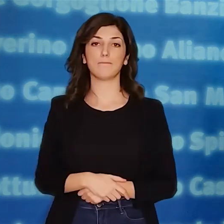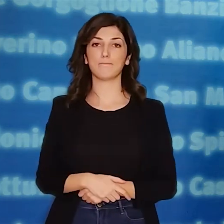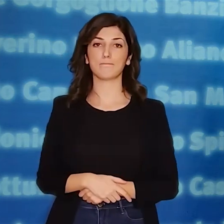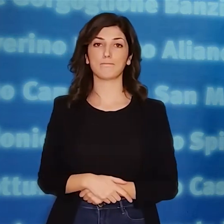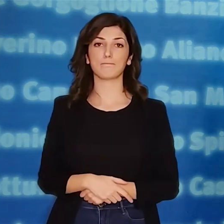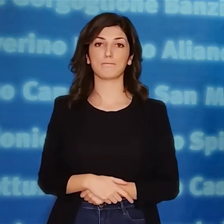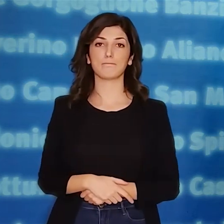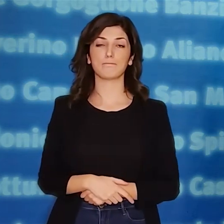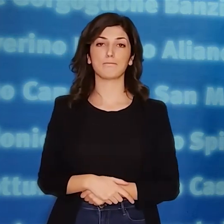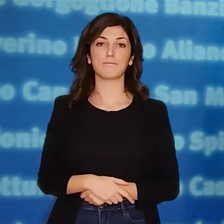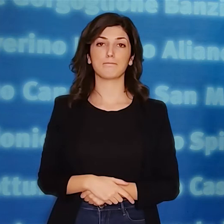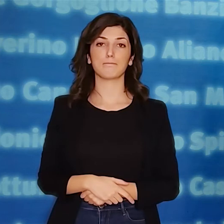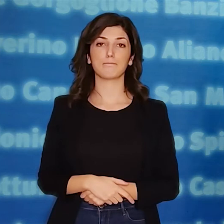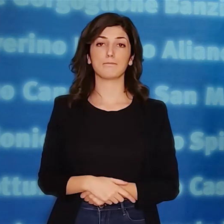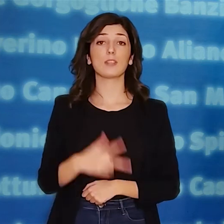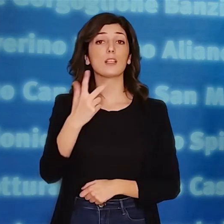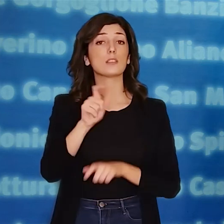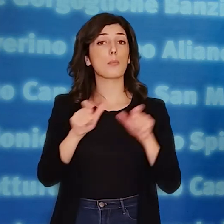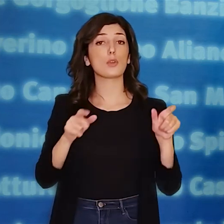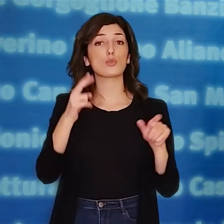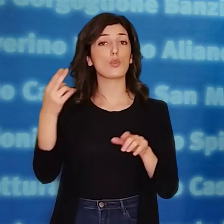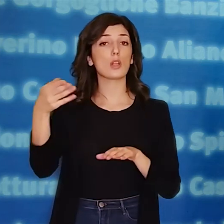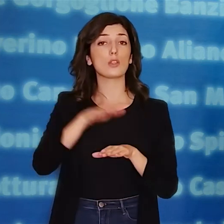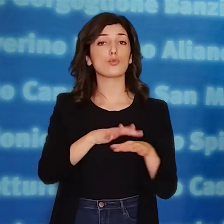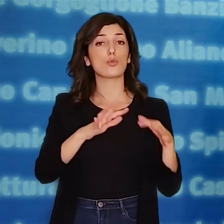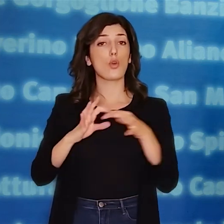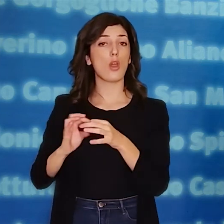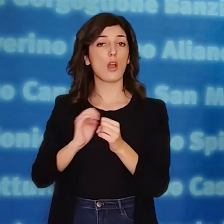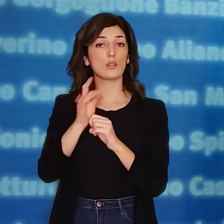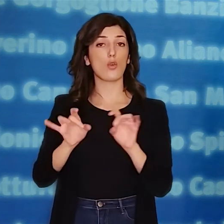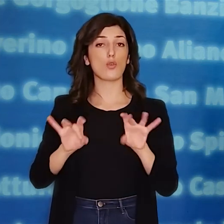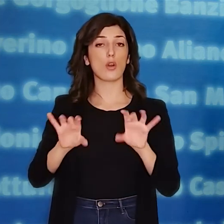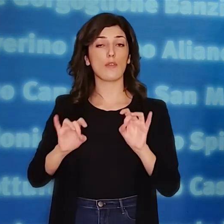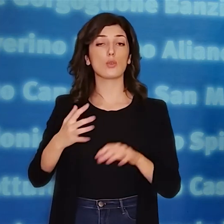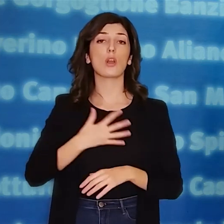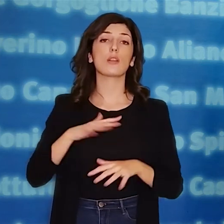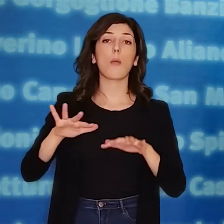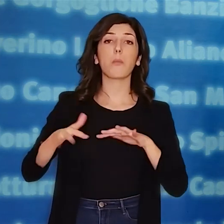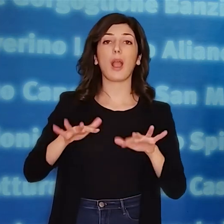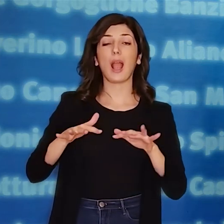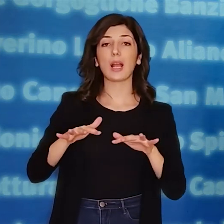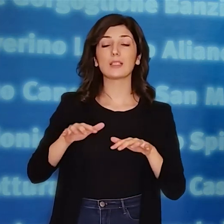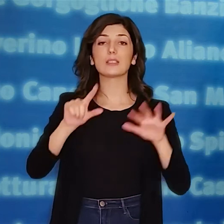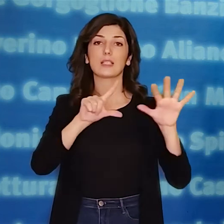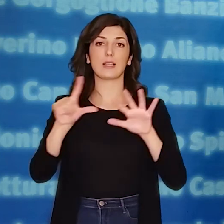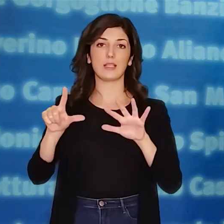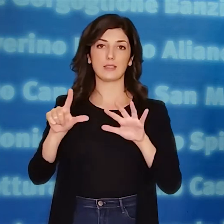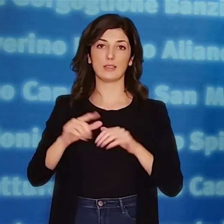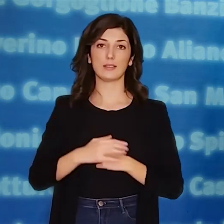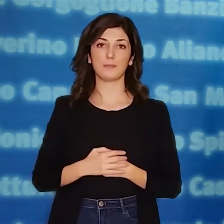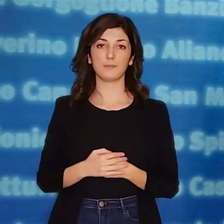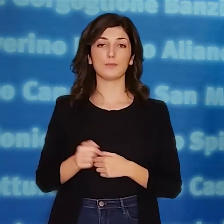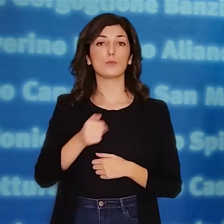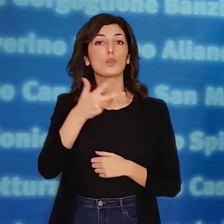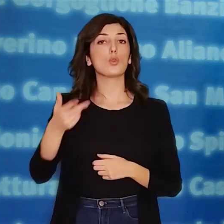ed 11 a Matera. Si sono purtroppo registrati ulteriori tre decessi associati a Covid con un'età mediana di